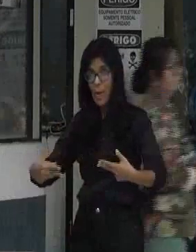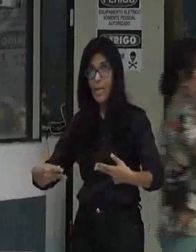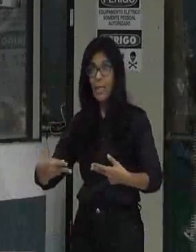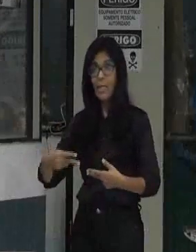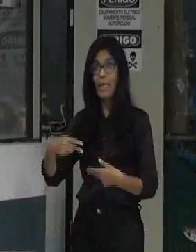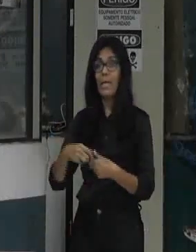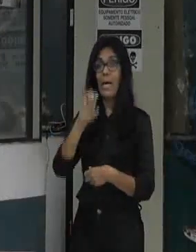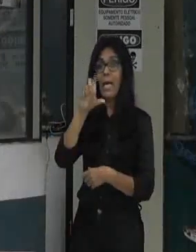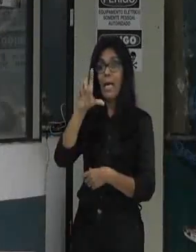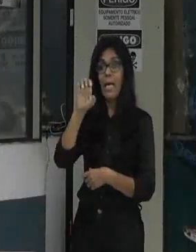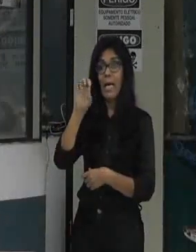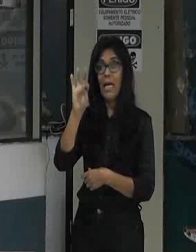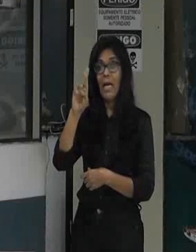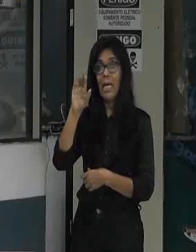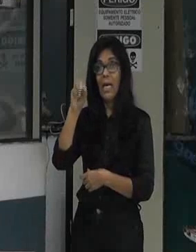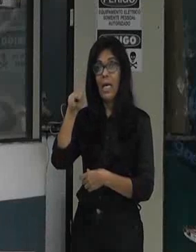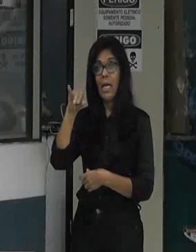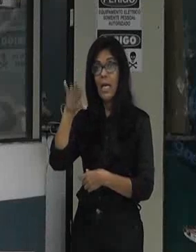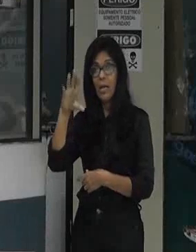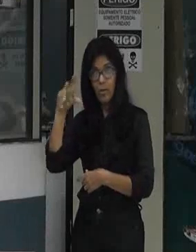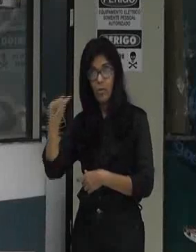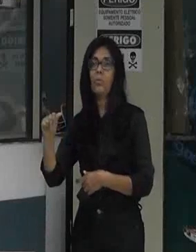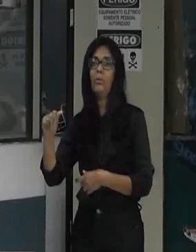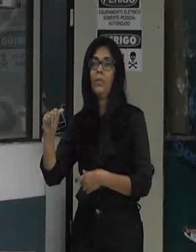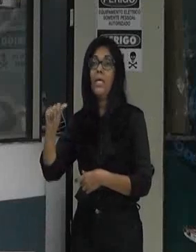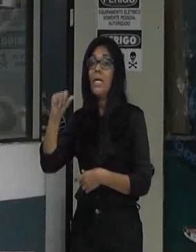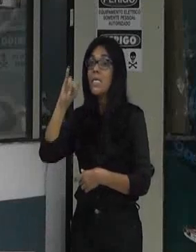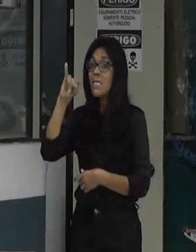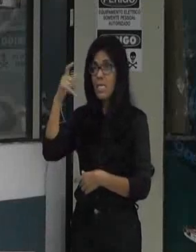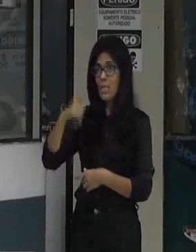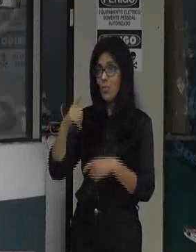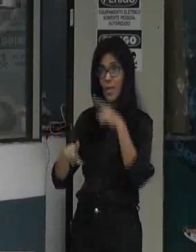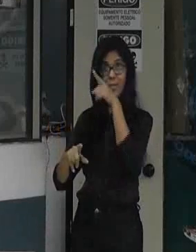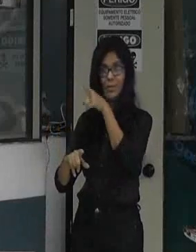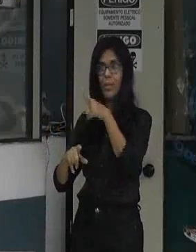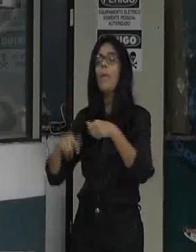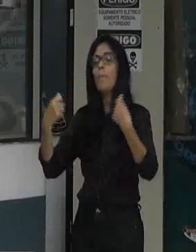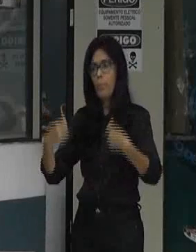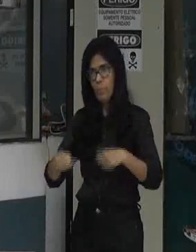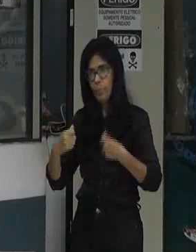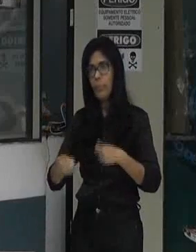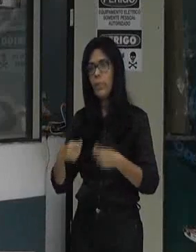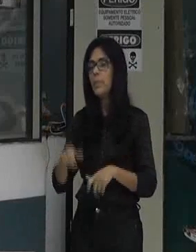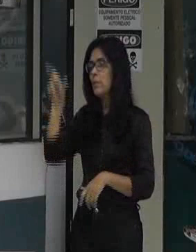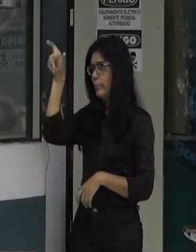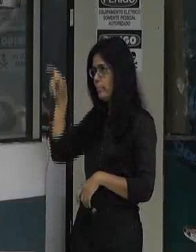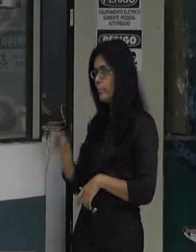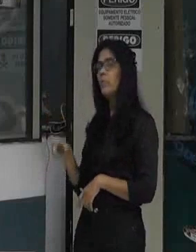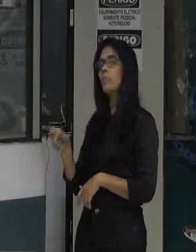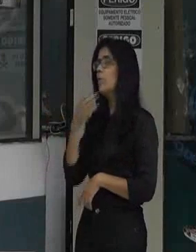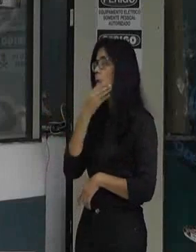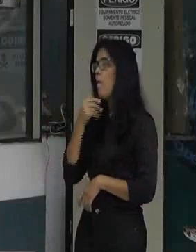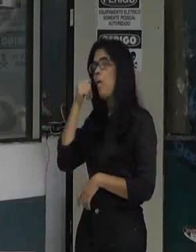e tendo que botar o dinheiro e tendo que troco tem que ser a figura do cobrador e da cobradora por